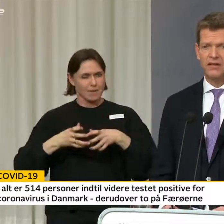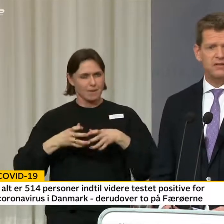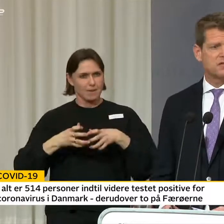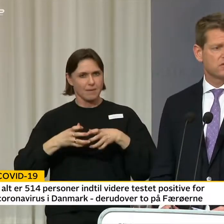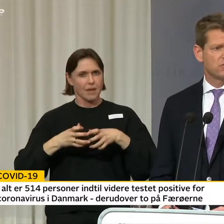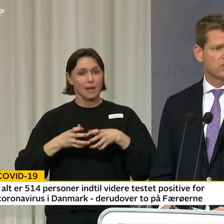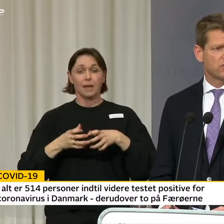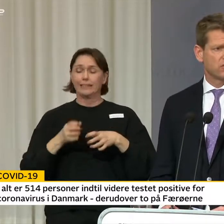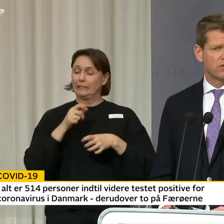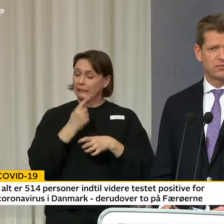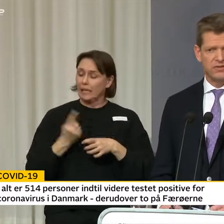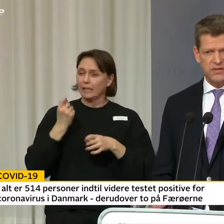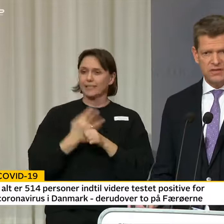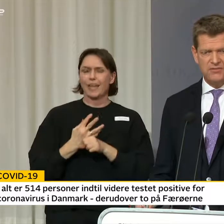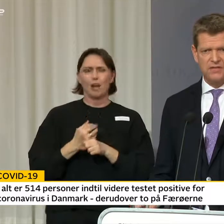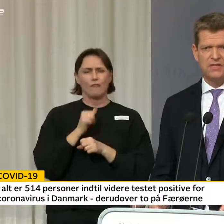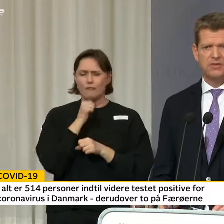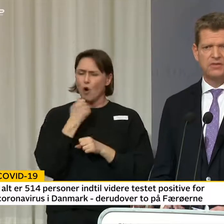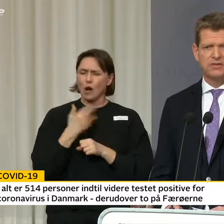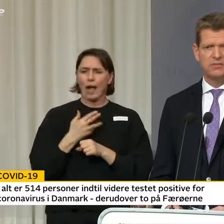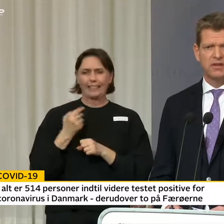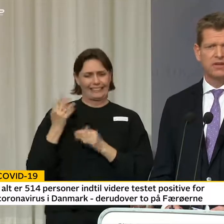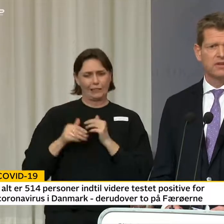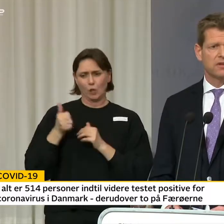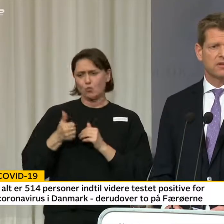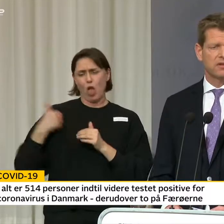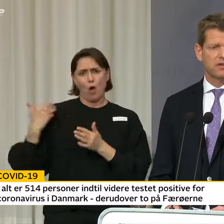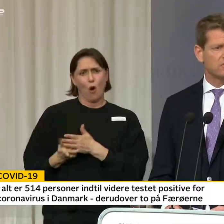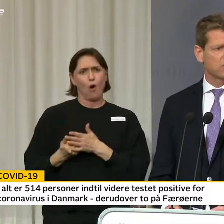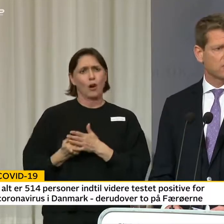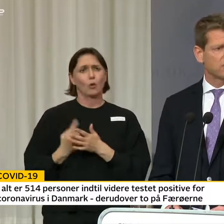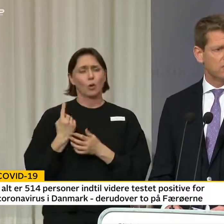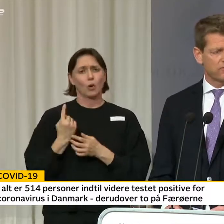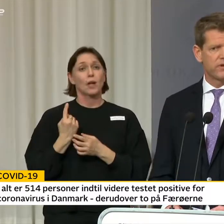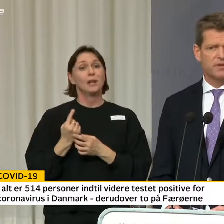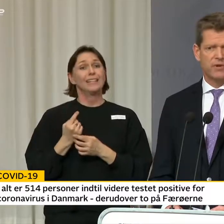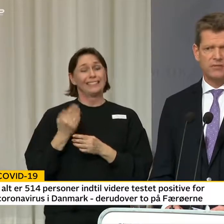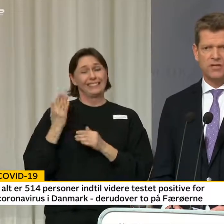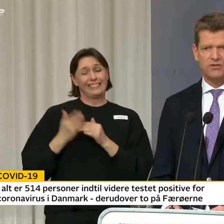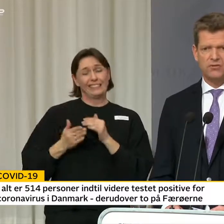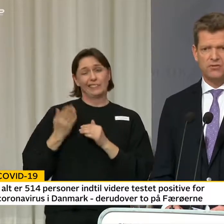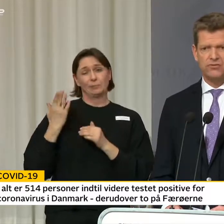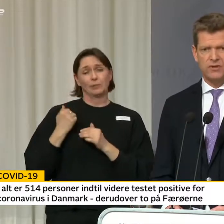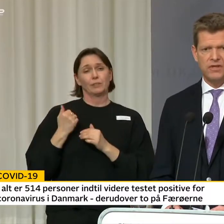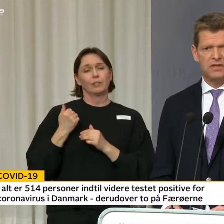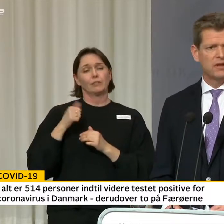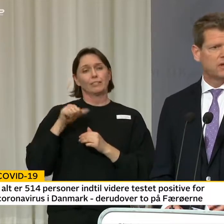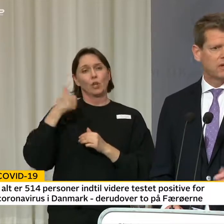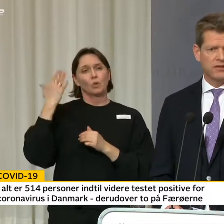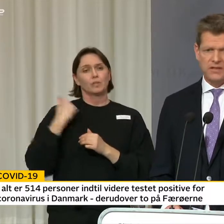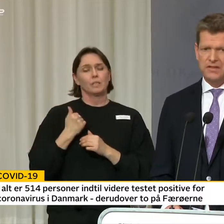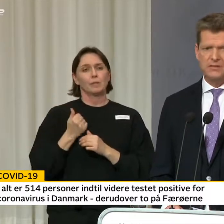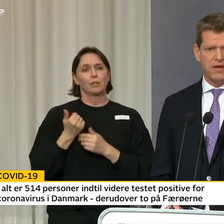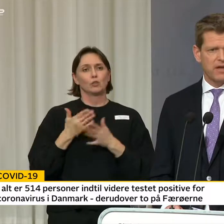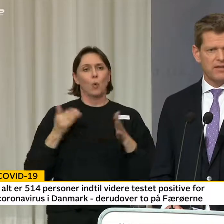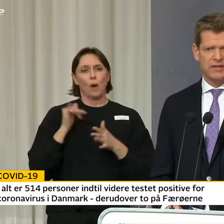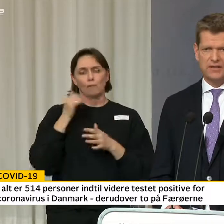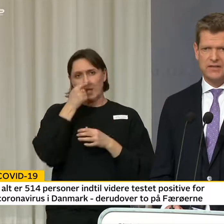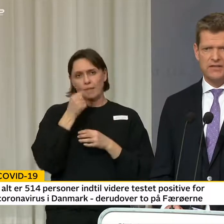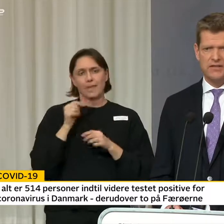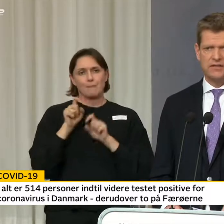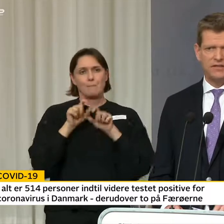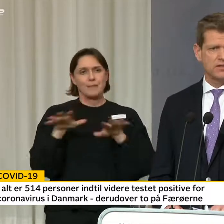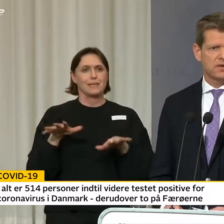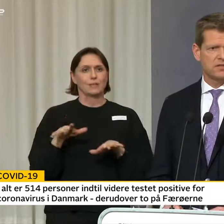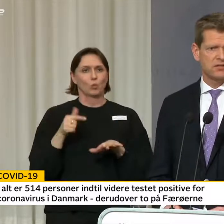de sidste 100 år. Senest for 10 år siden med den store influenza-pandemi i 2009. Og så ellers tilbage i 50